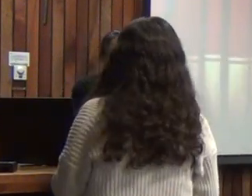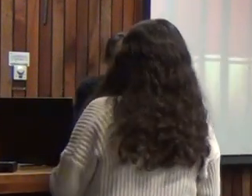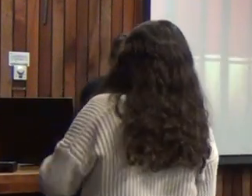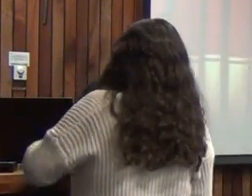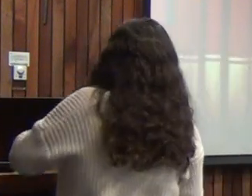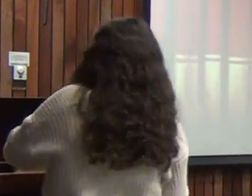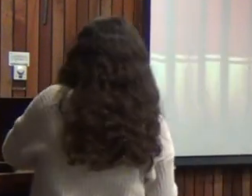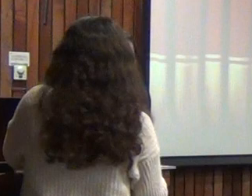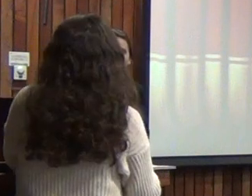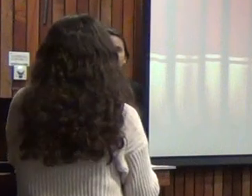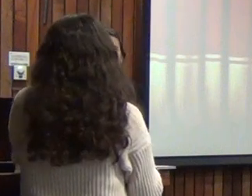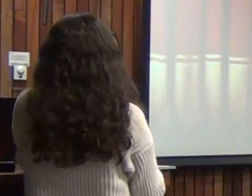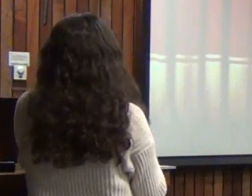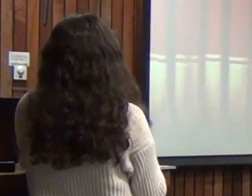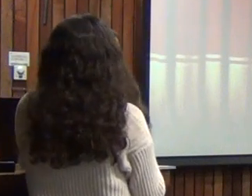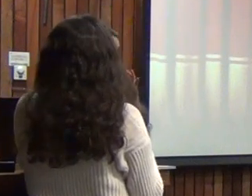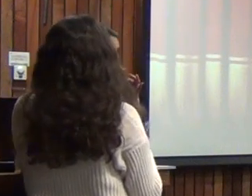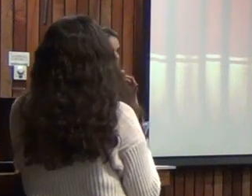en ese sentido gracias